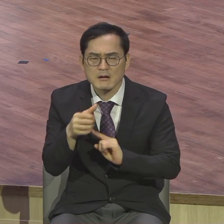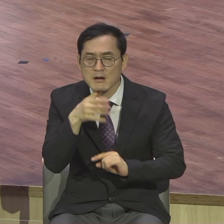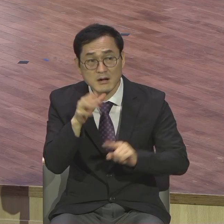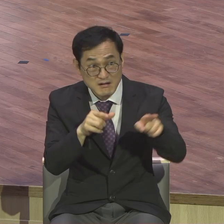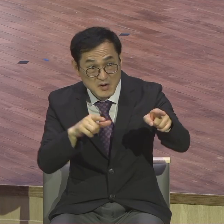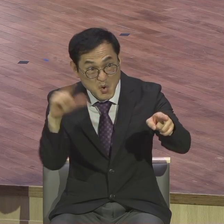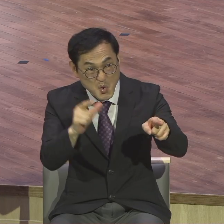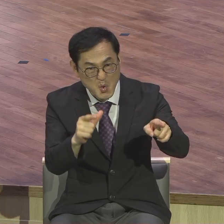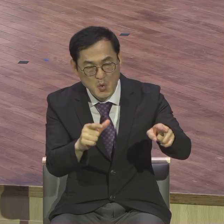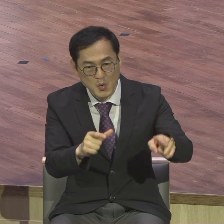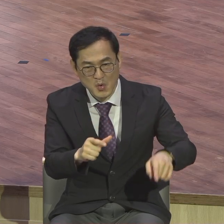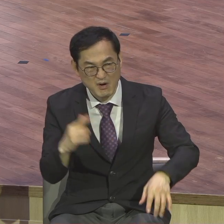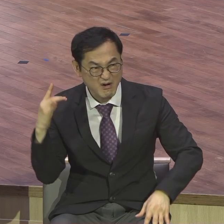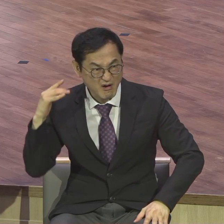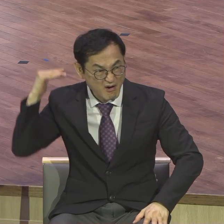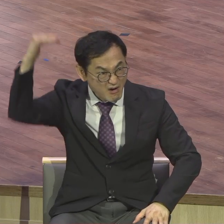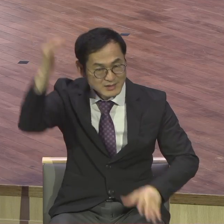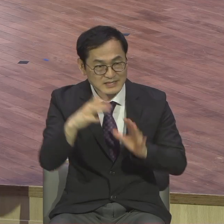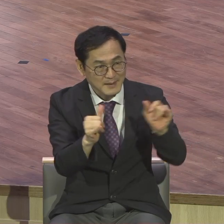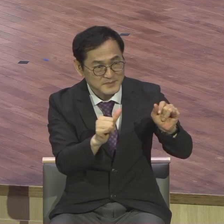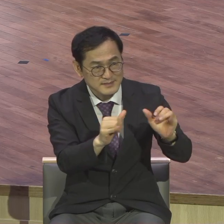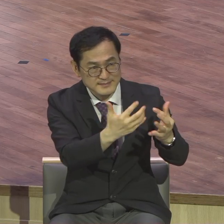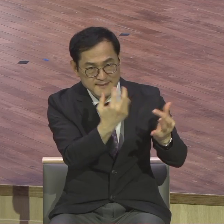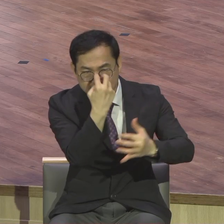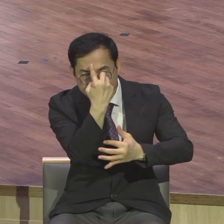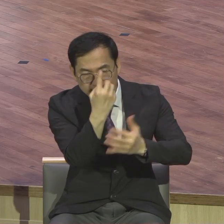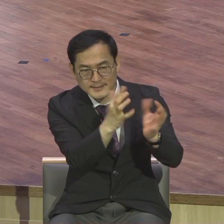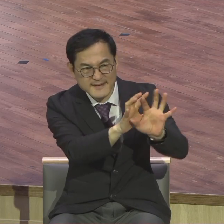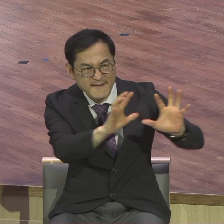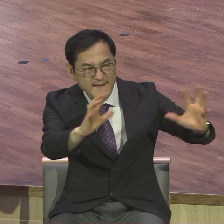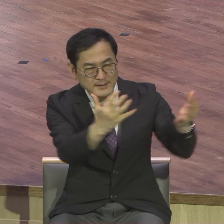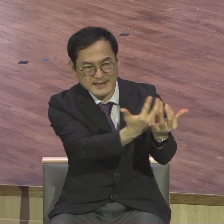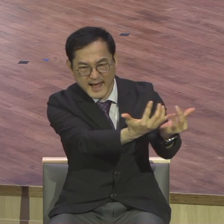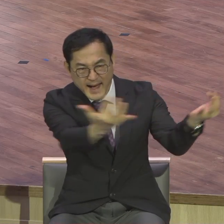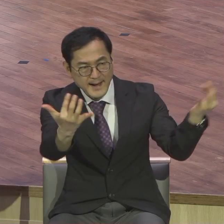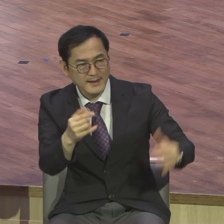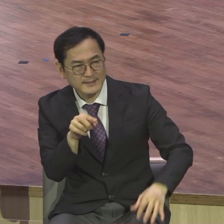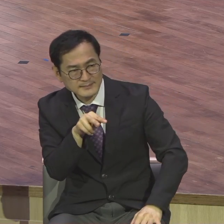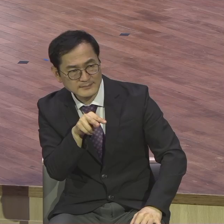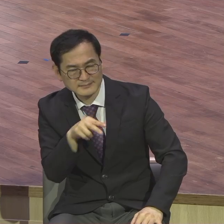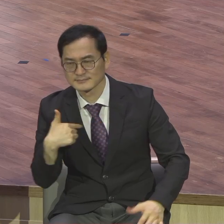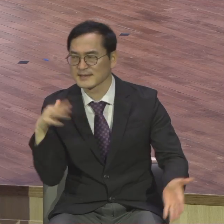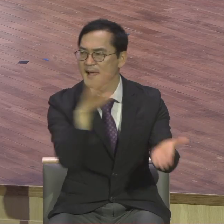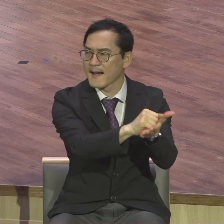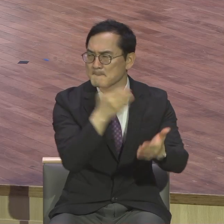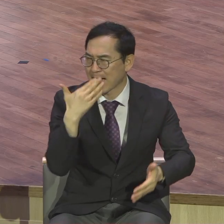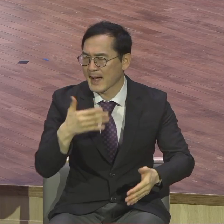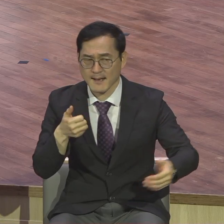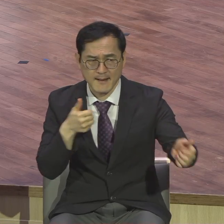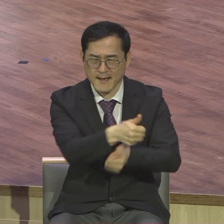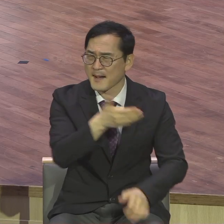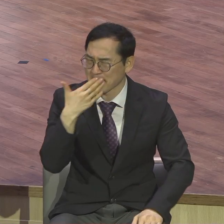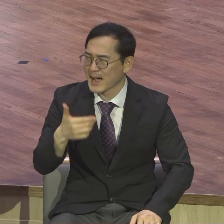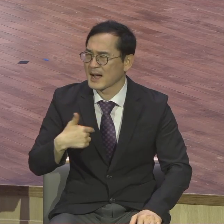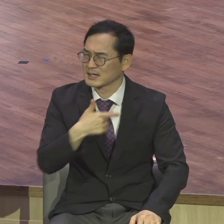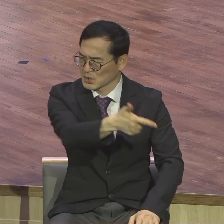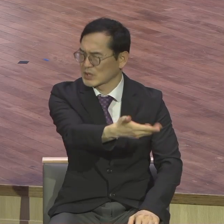안악산지인데 아무도 겁이 나서 안 걸려고 그러는데 내게 주소 은약적